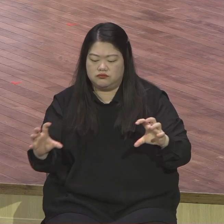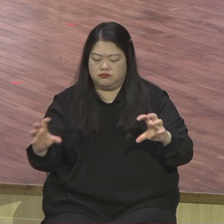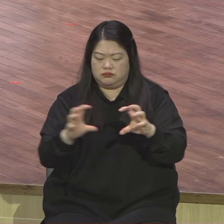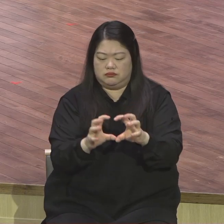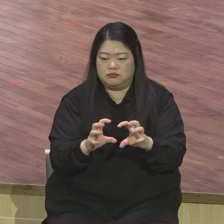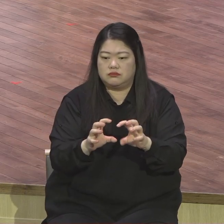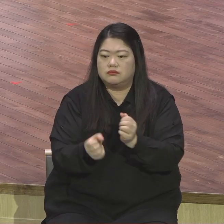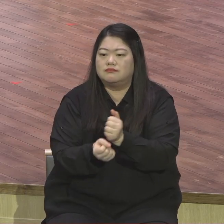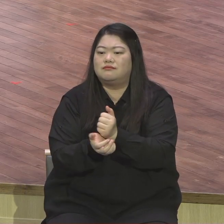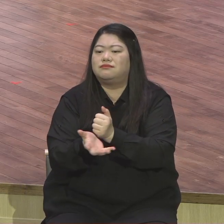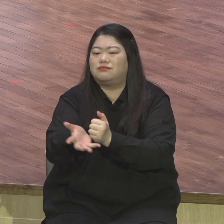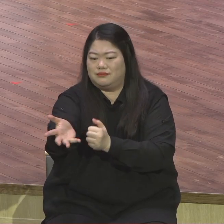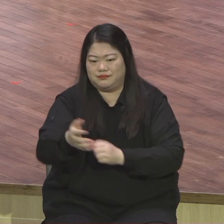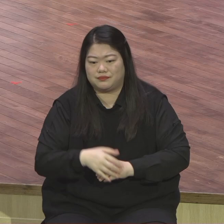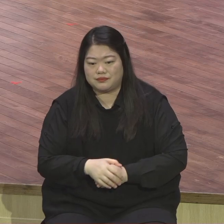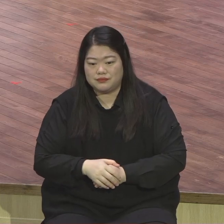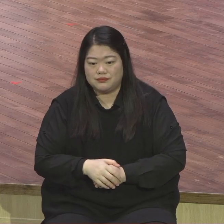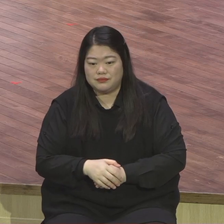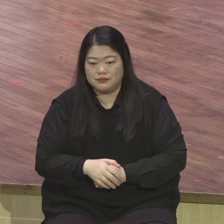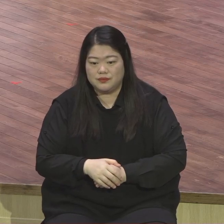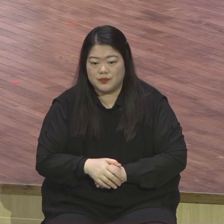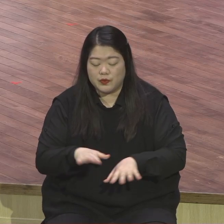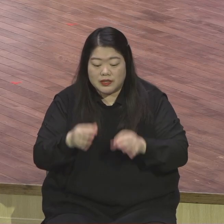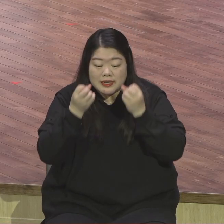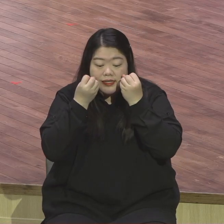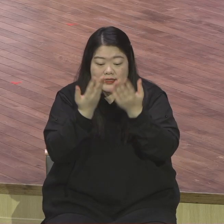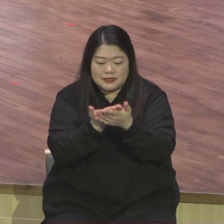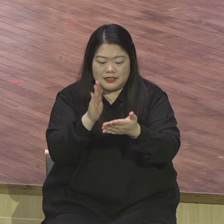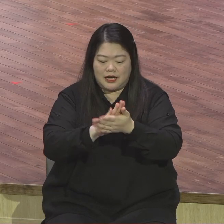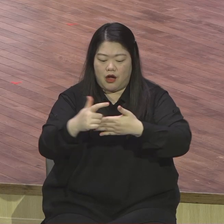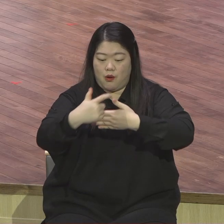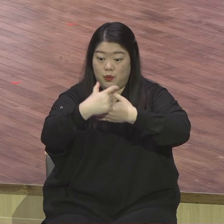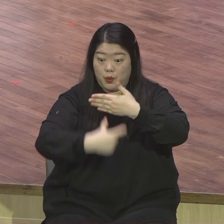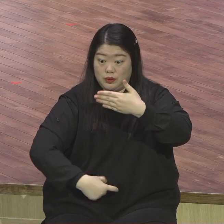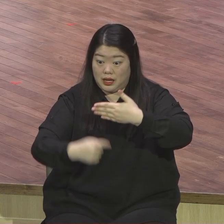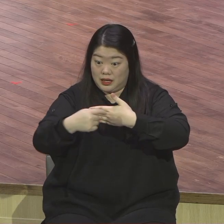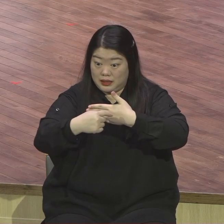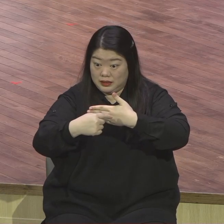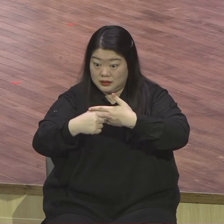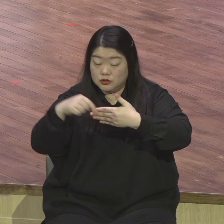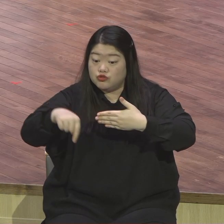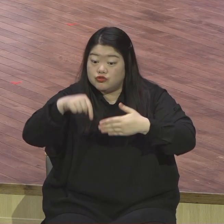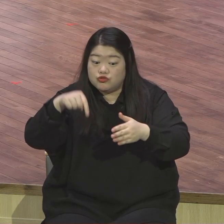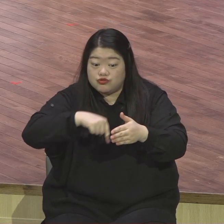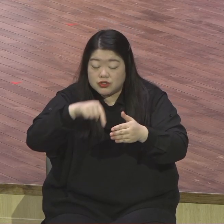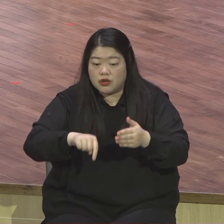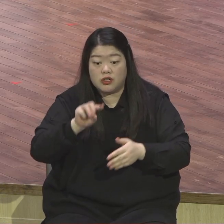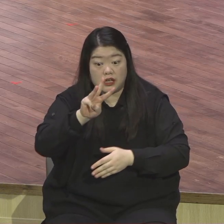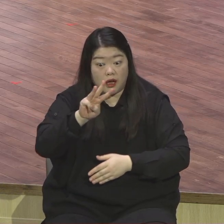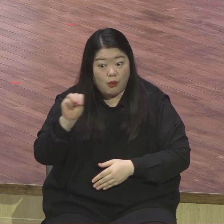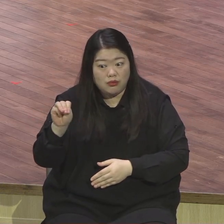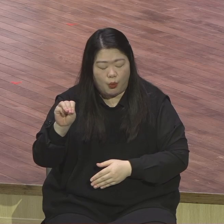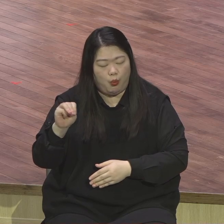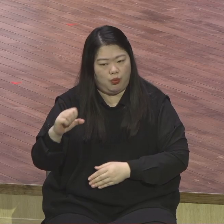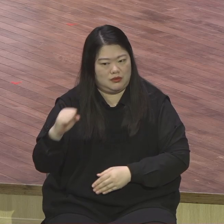첫째로 개혁교단 우리 개혁교단이 확 바뀝니다 우리 교회 영향 큽니다 우리 교회 예배드리는 거 우리 교회 뭐 하는 거 지금